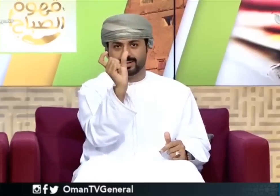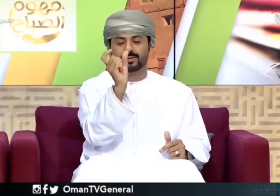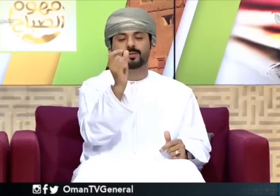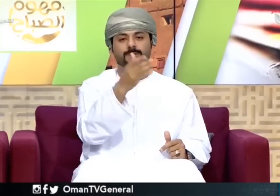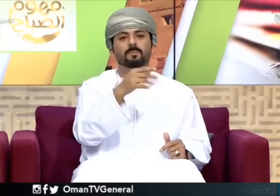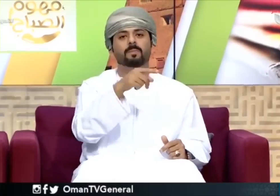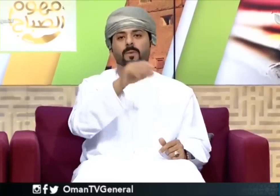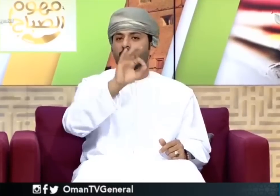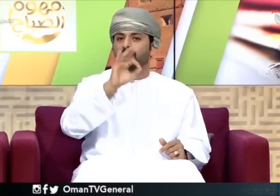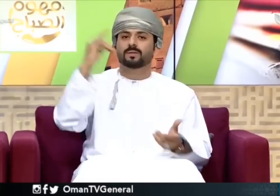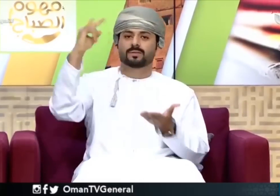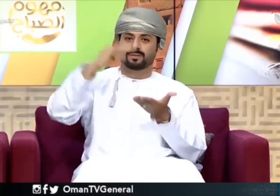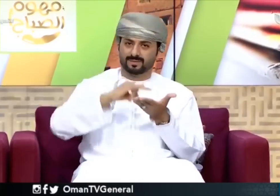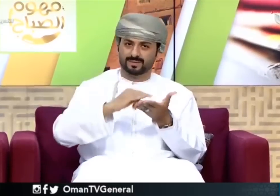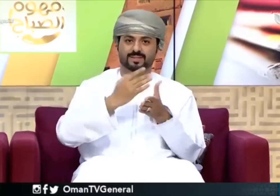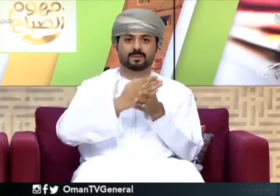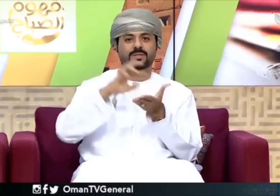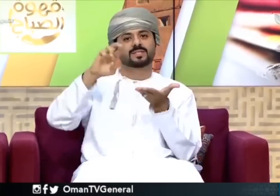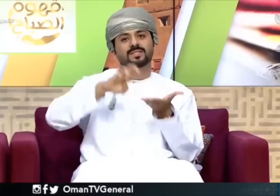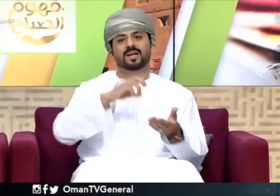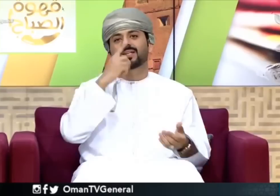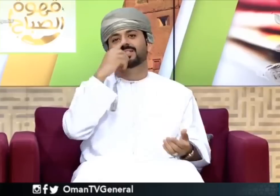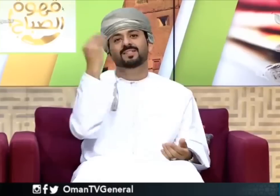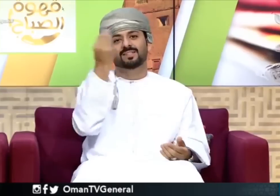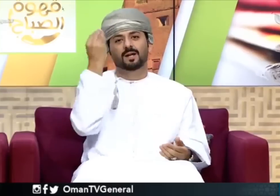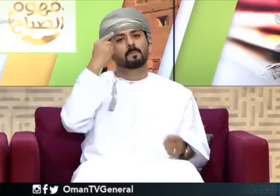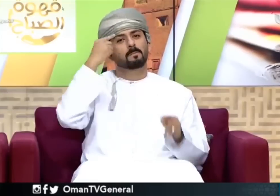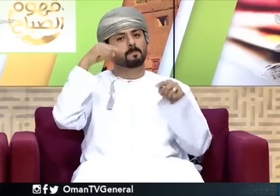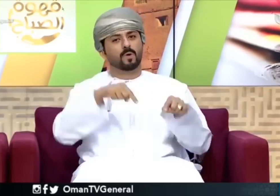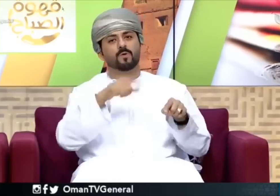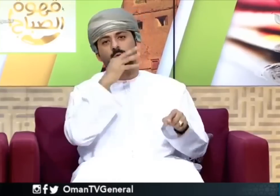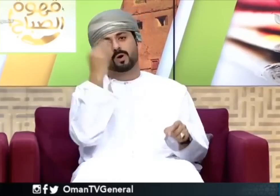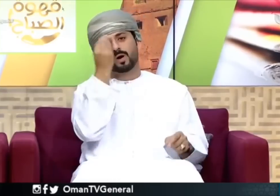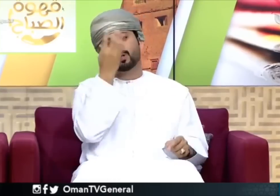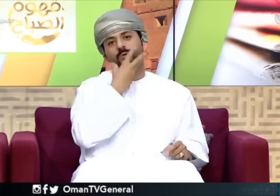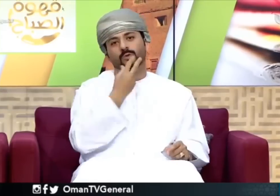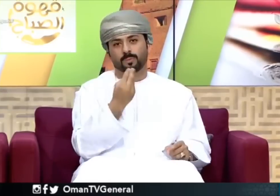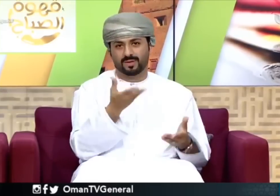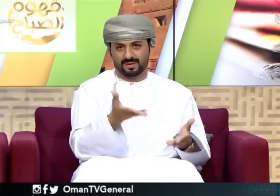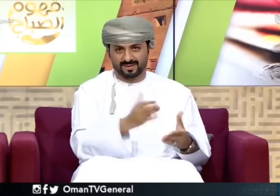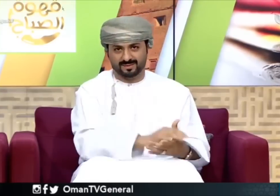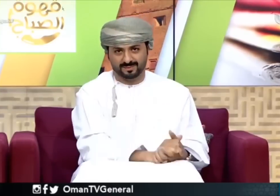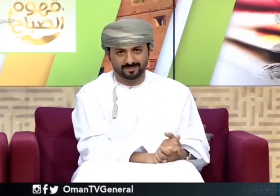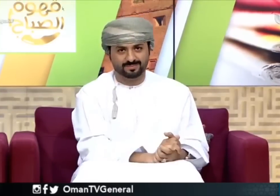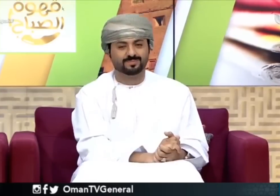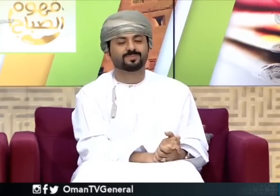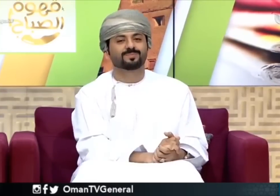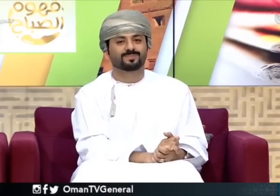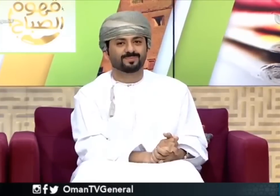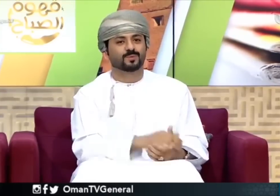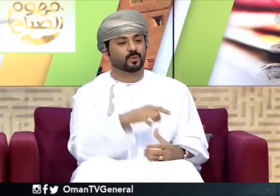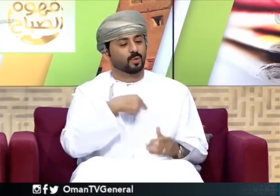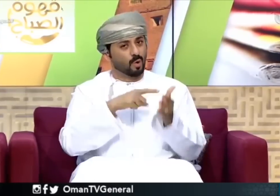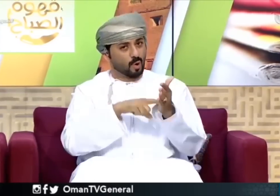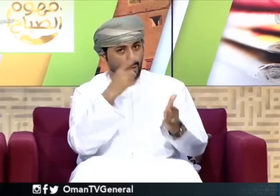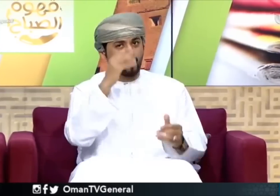هم أتوا إلى سلطة عمان للسياحة لأن السياحة جميلة في سلطنة عمان